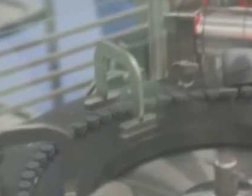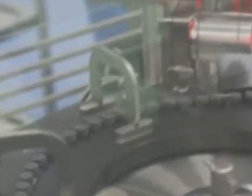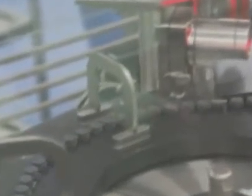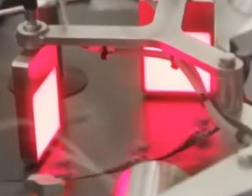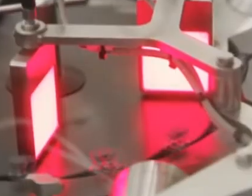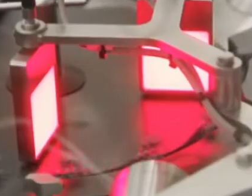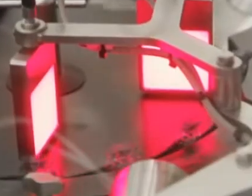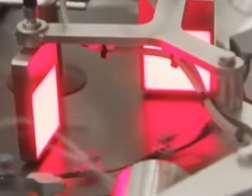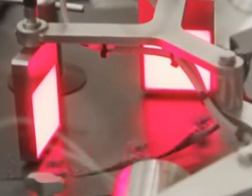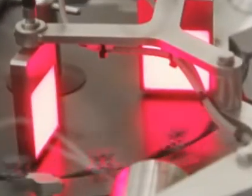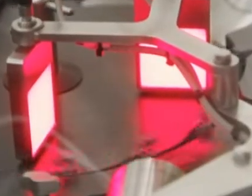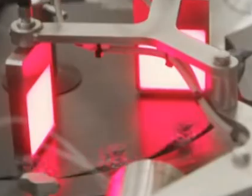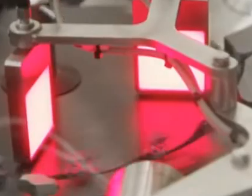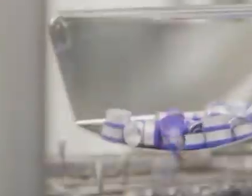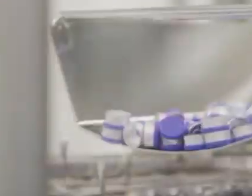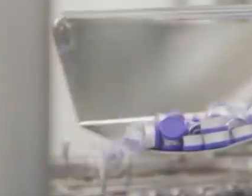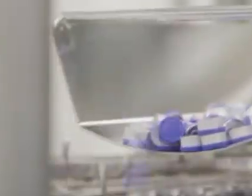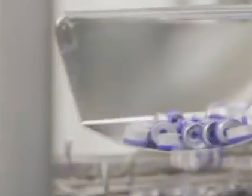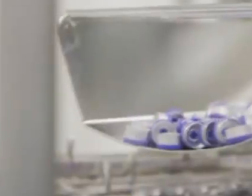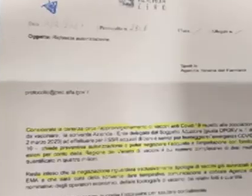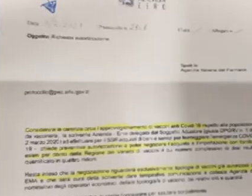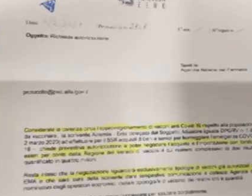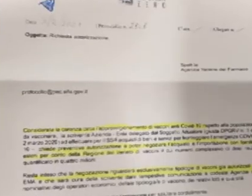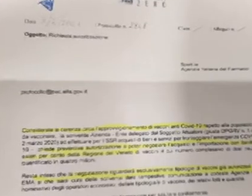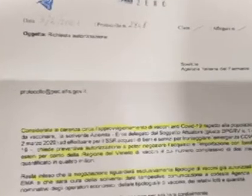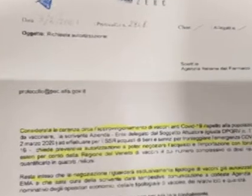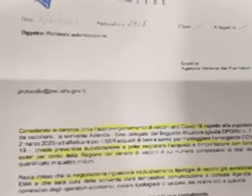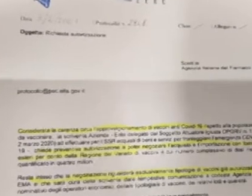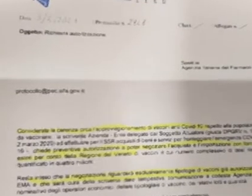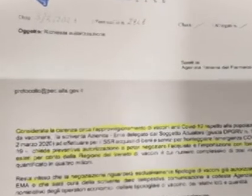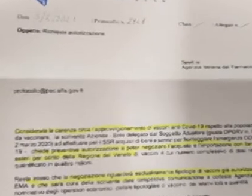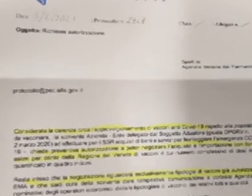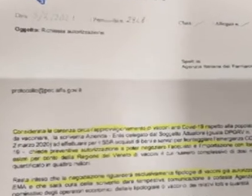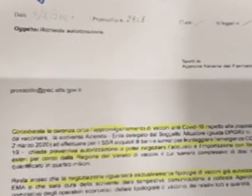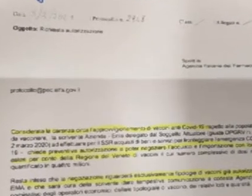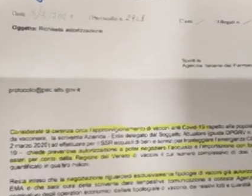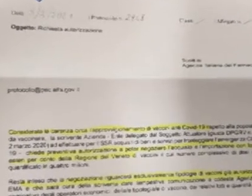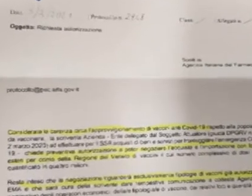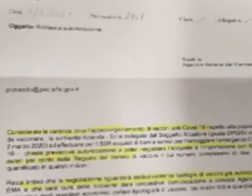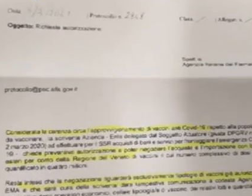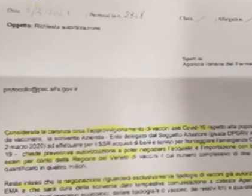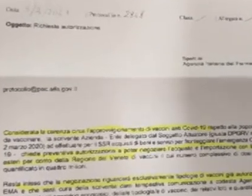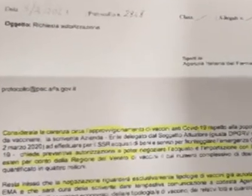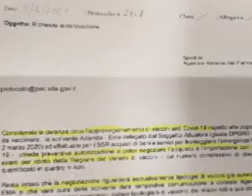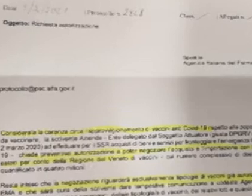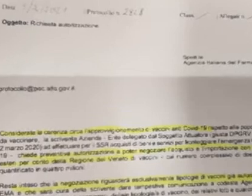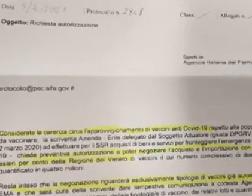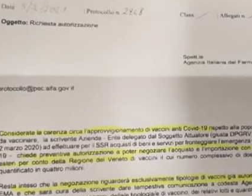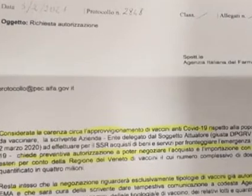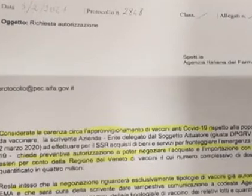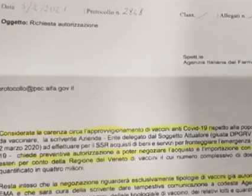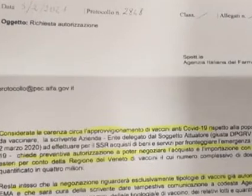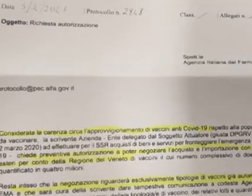Dopo le polemiche scopiate sul caso Veneto, il presidente della regione risponde mostrando assieme al direttore generale della Sanità, Flor, la